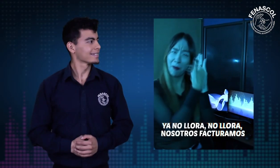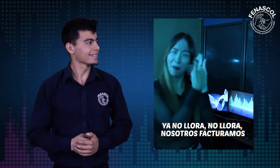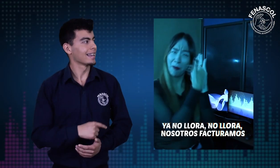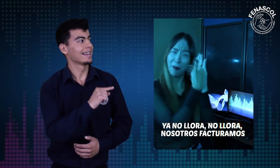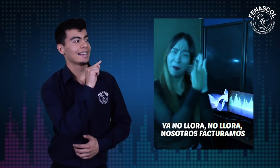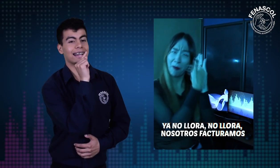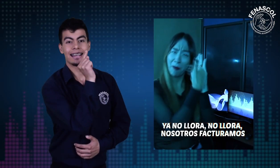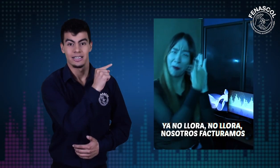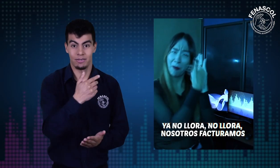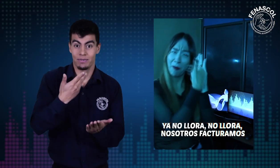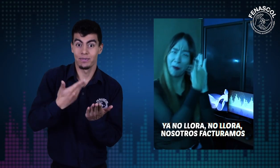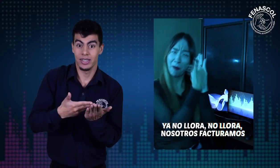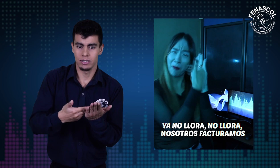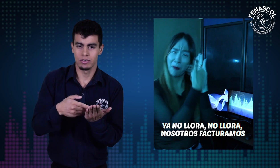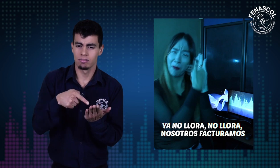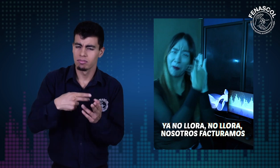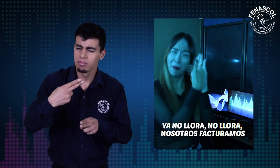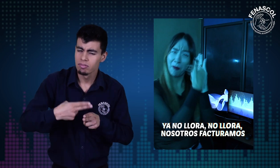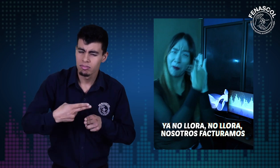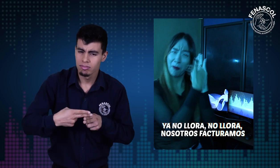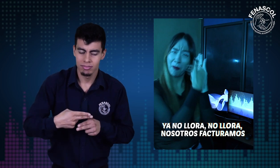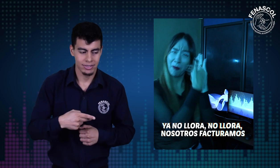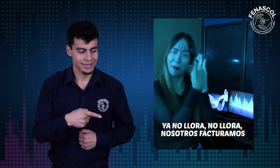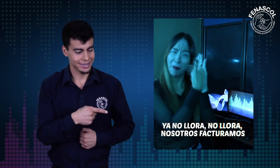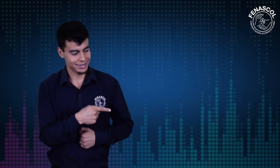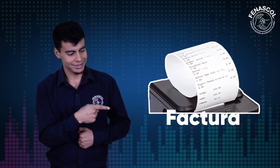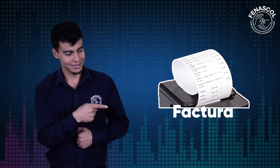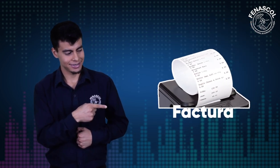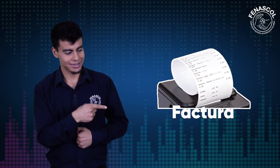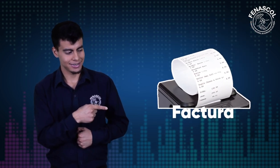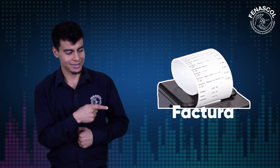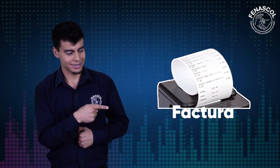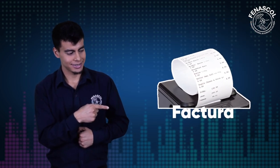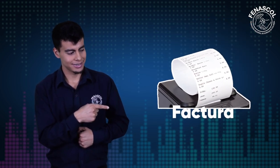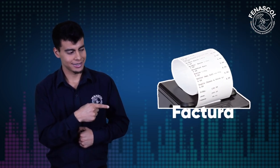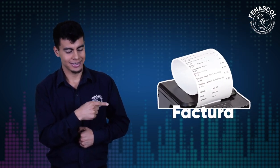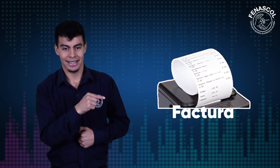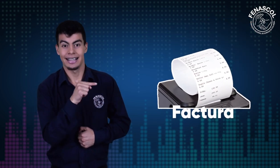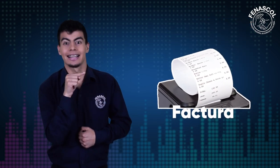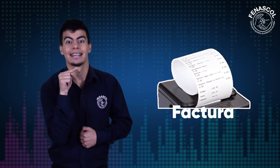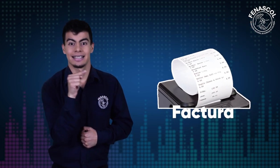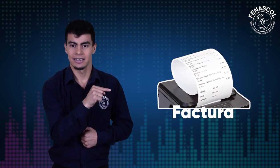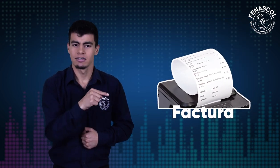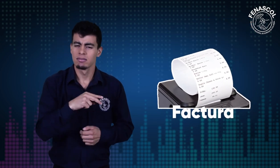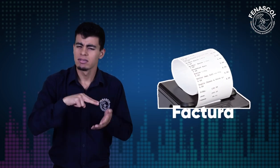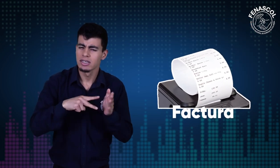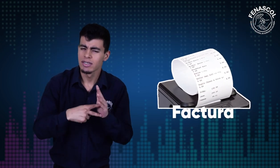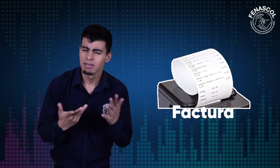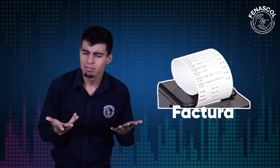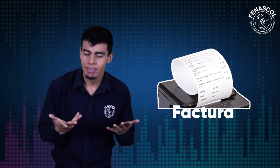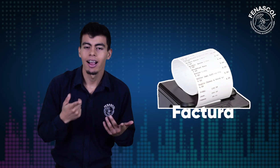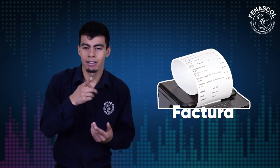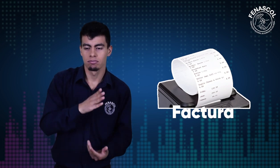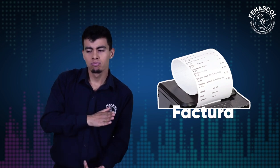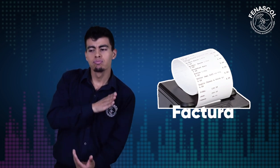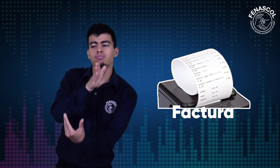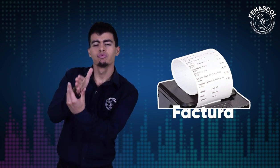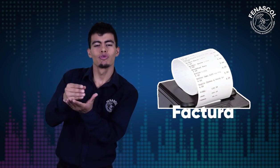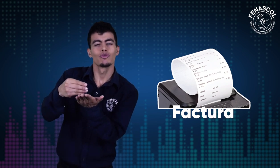claramente es una indirecta hacia ella. También se menciona el término factura. Factura